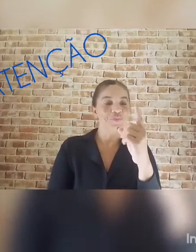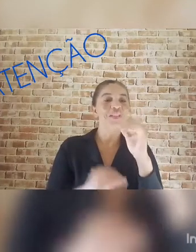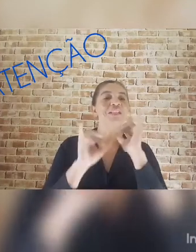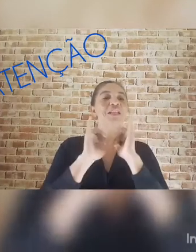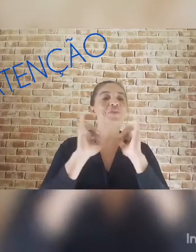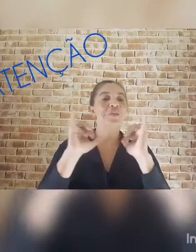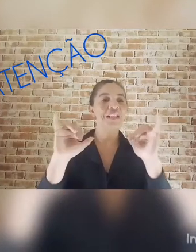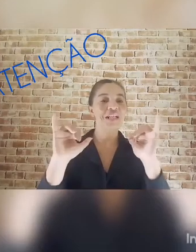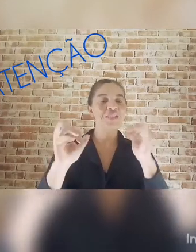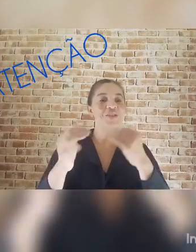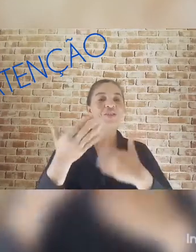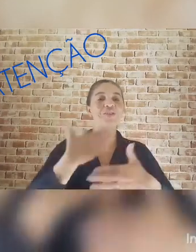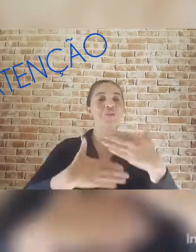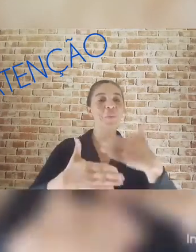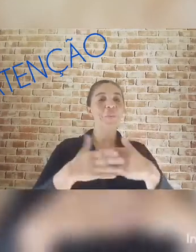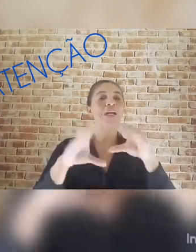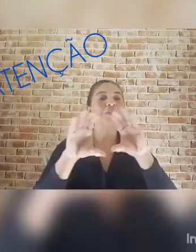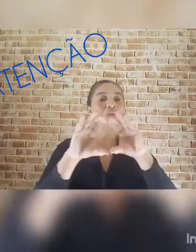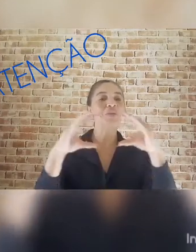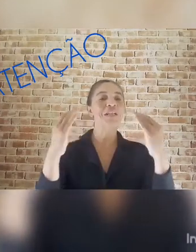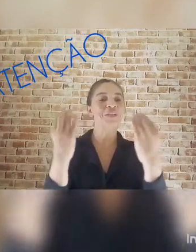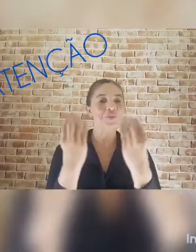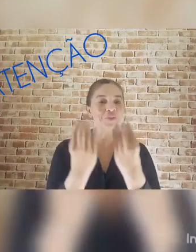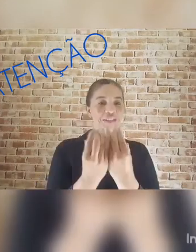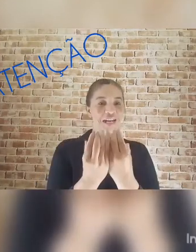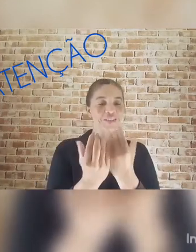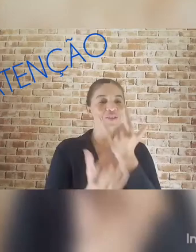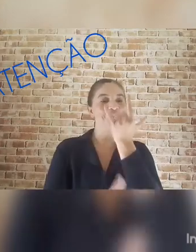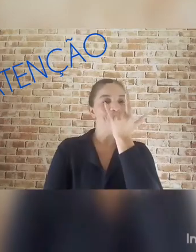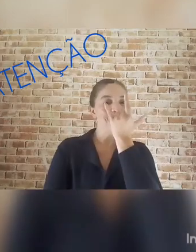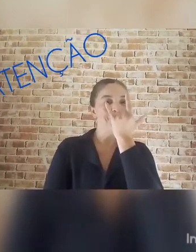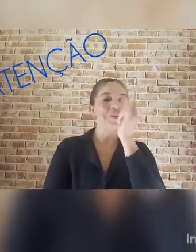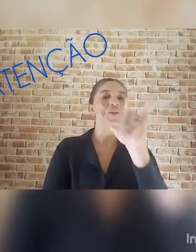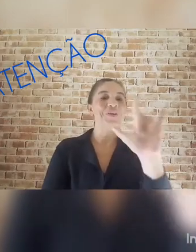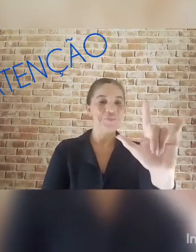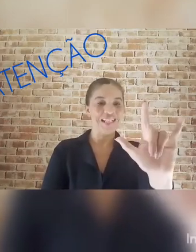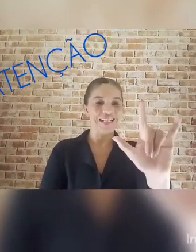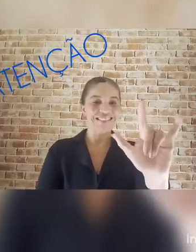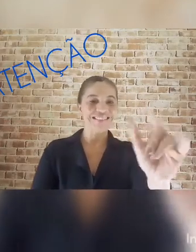tem um recadinho para toda a comunidade. Obrigada!